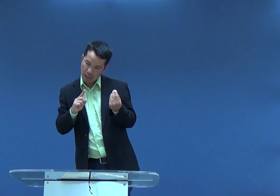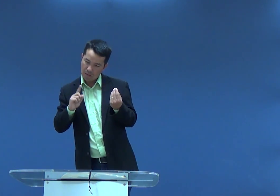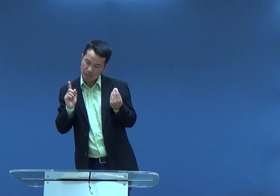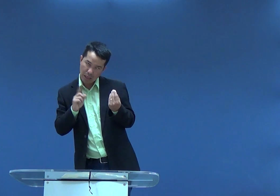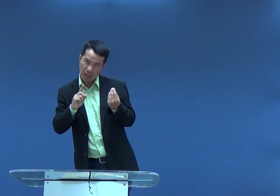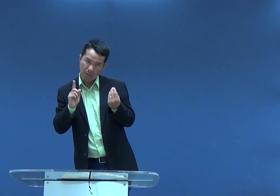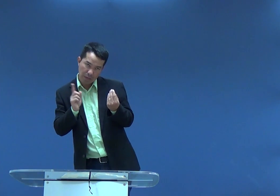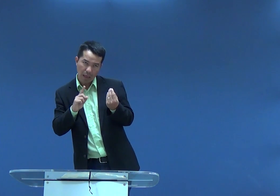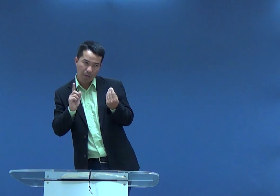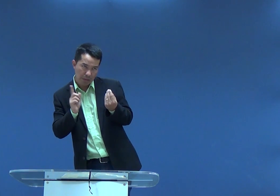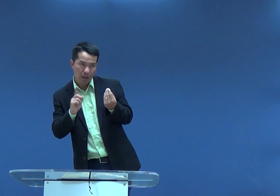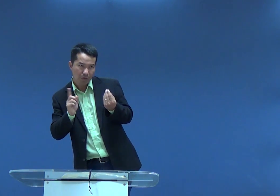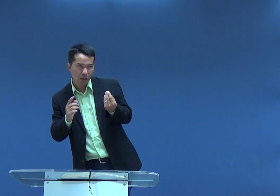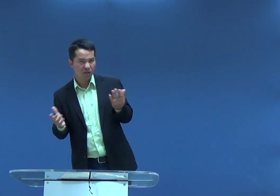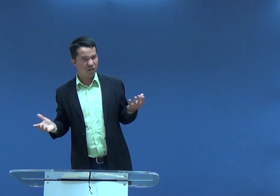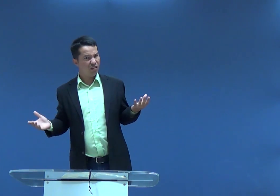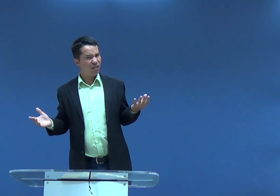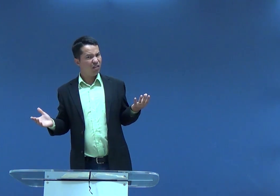não, não sei, não sei isso, não sei aquilo,